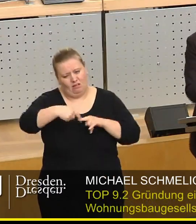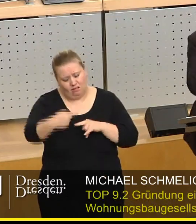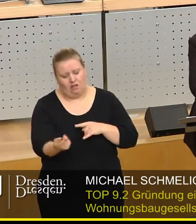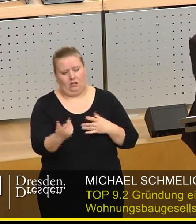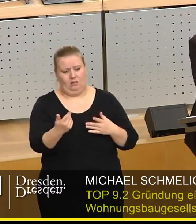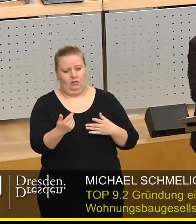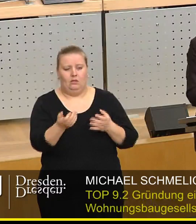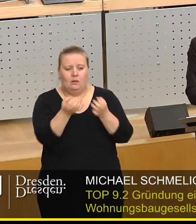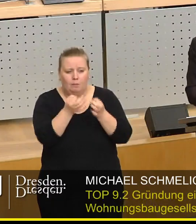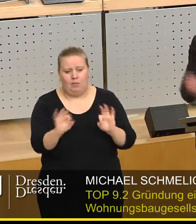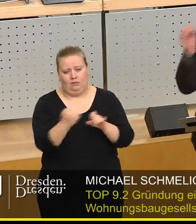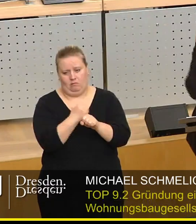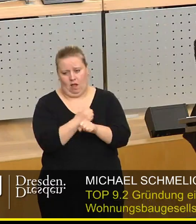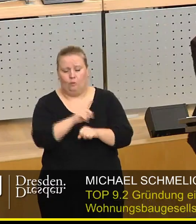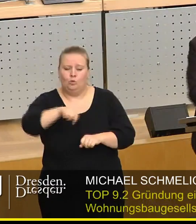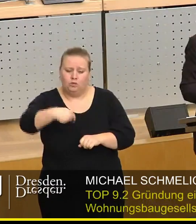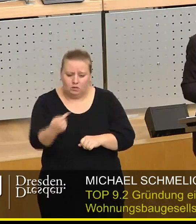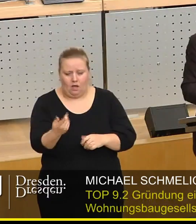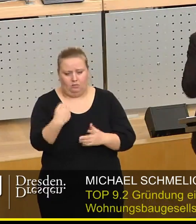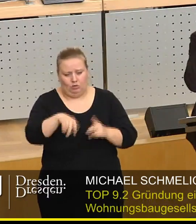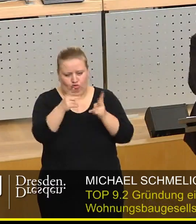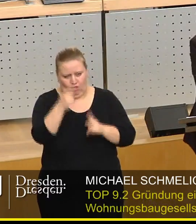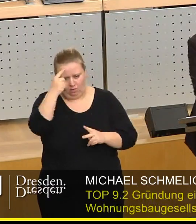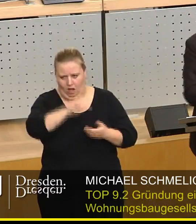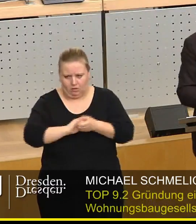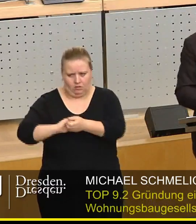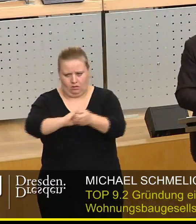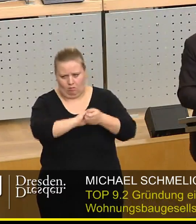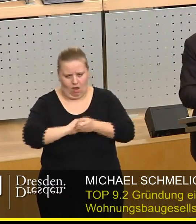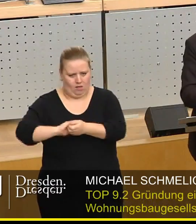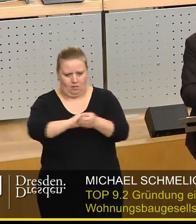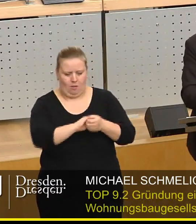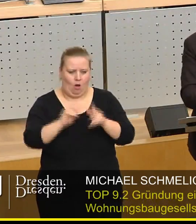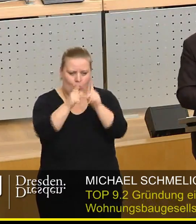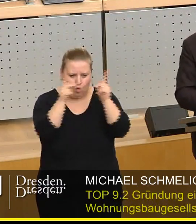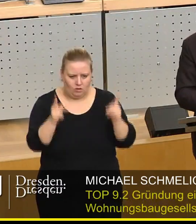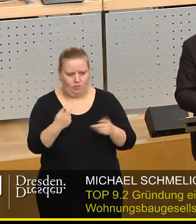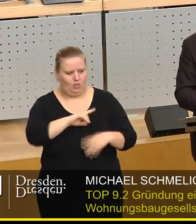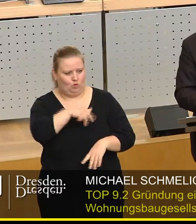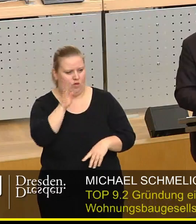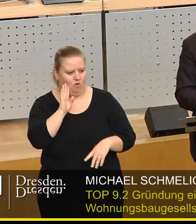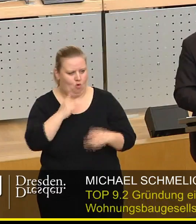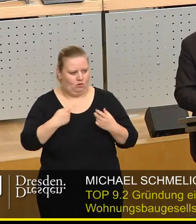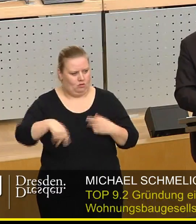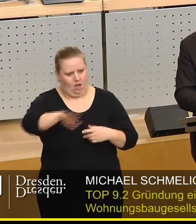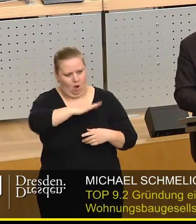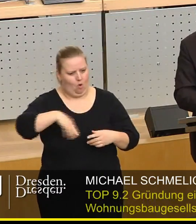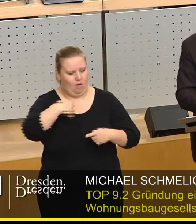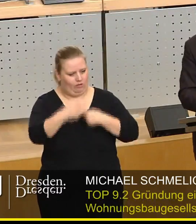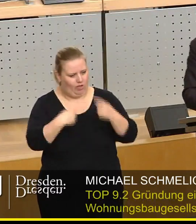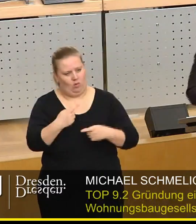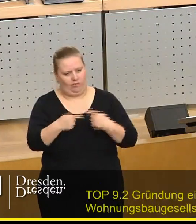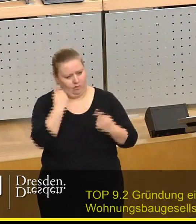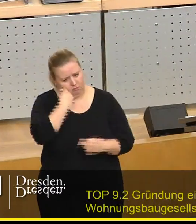Grunde genommen das Beste daraus machen und gemeinsam mit diesem Stadtrat dazu auch Konzepte einer sozialen Wohnraumentwicklung in dieser Stadt